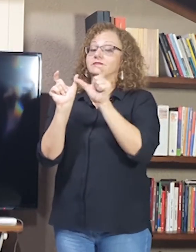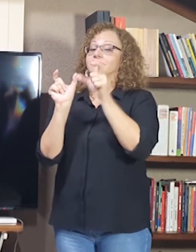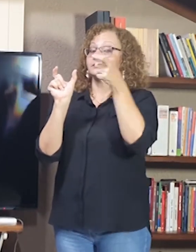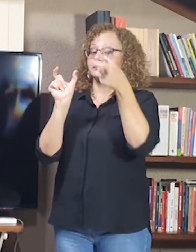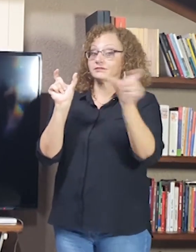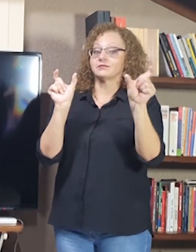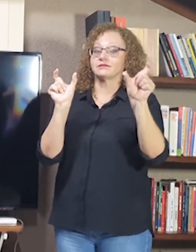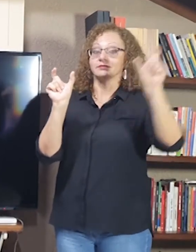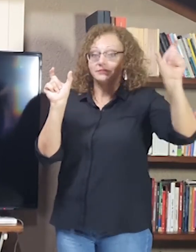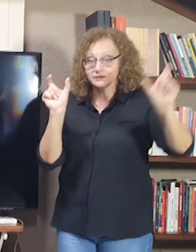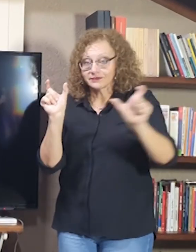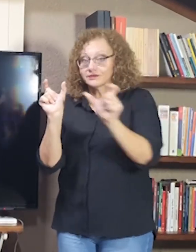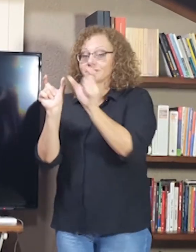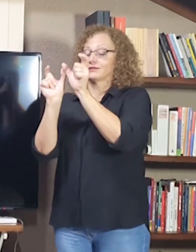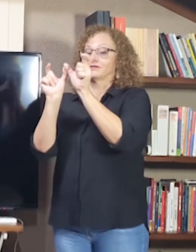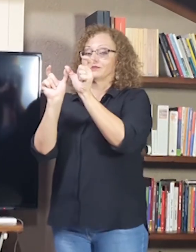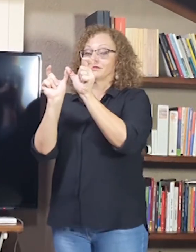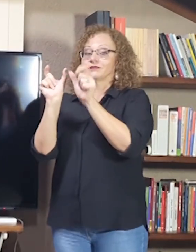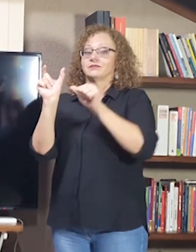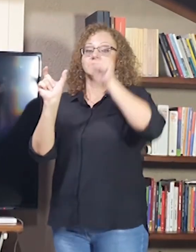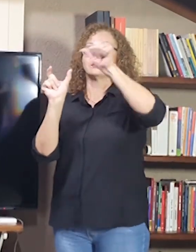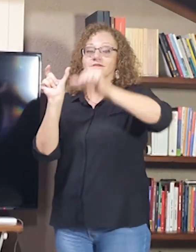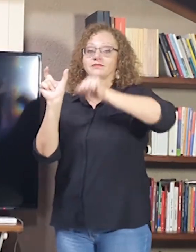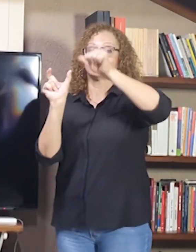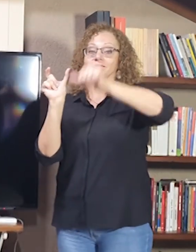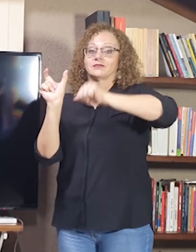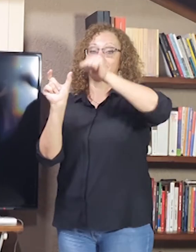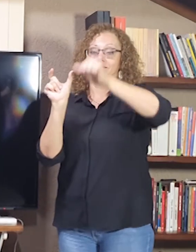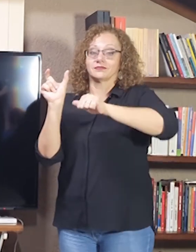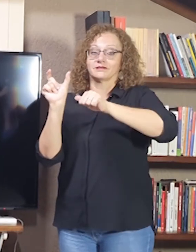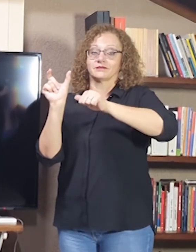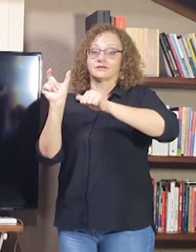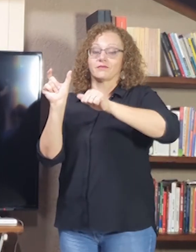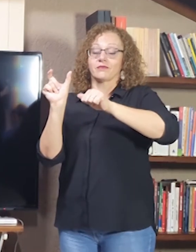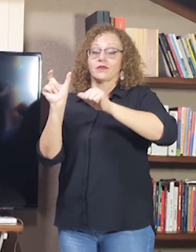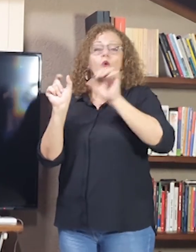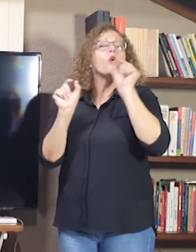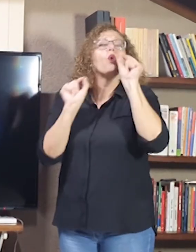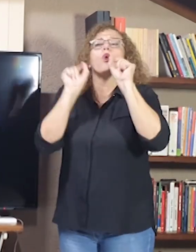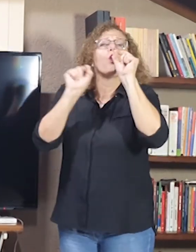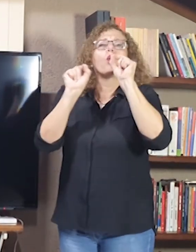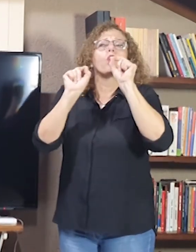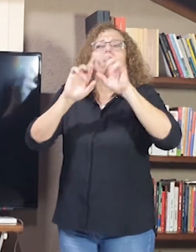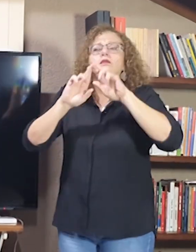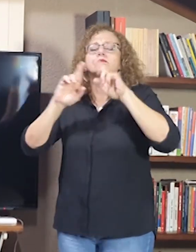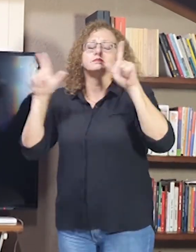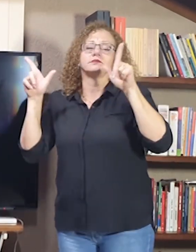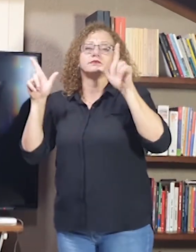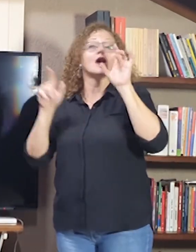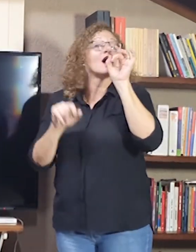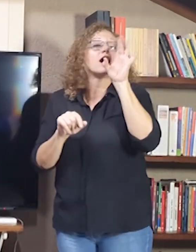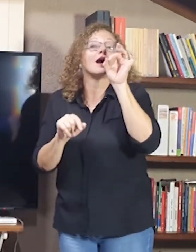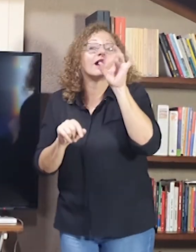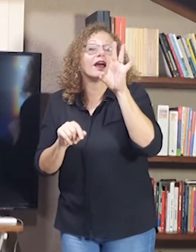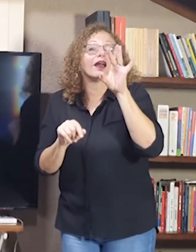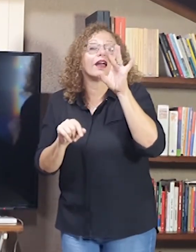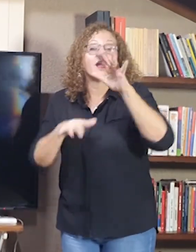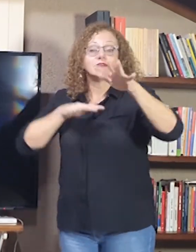Morfema, composição e flexão. O que que diferencia cada um desses termos? No sinal em